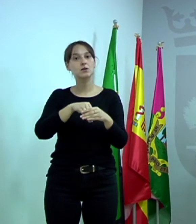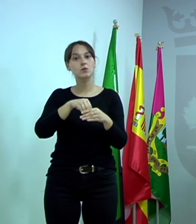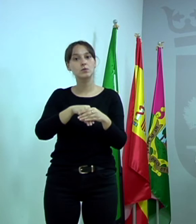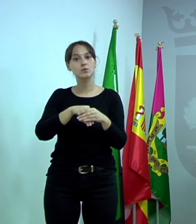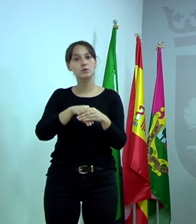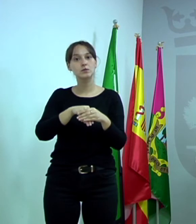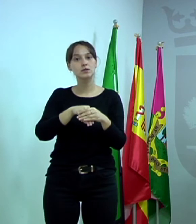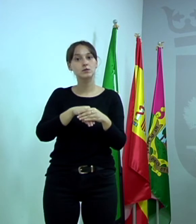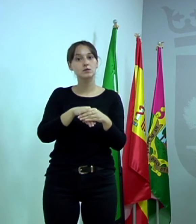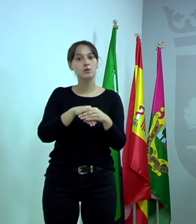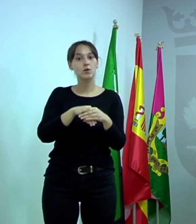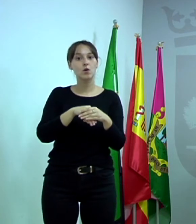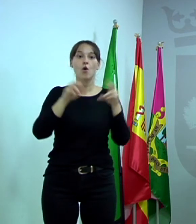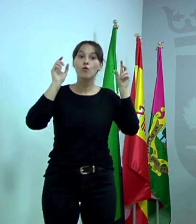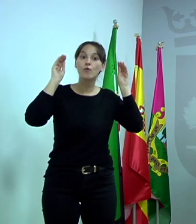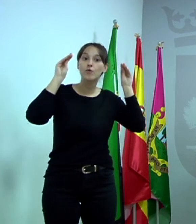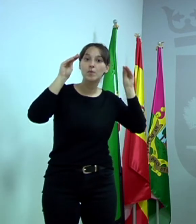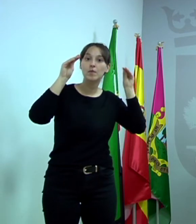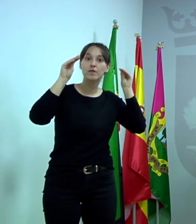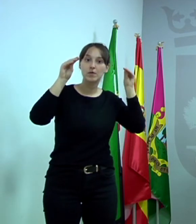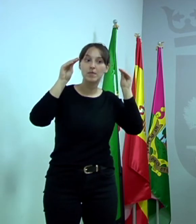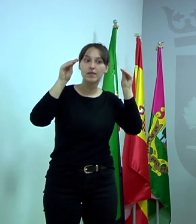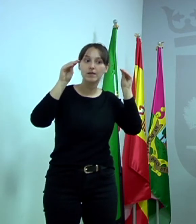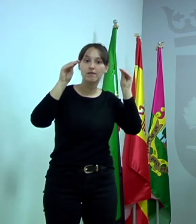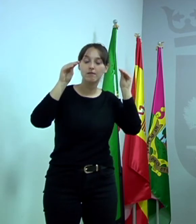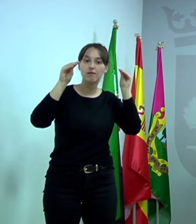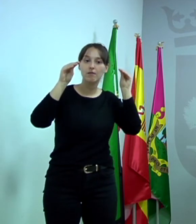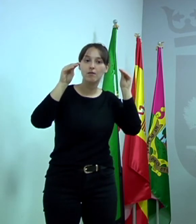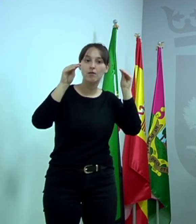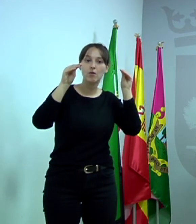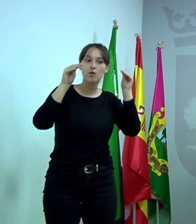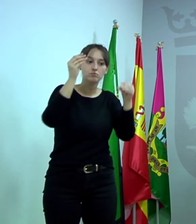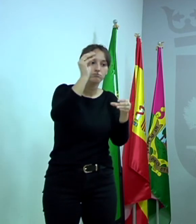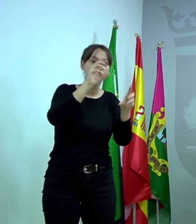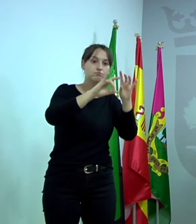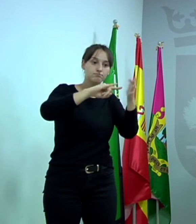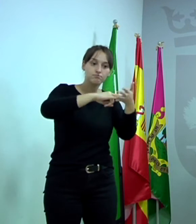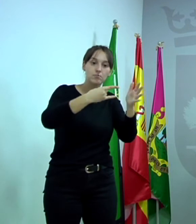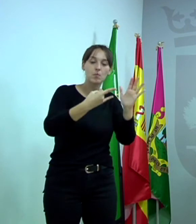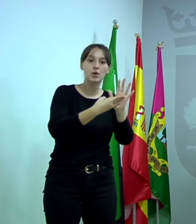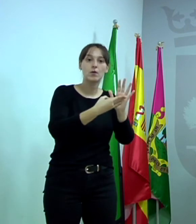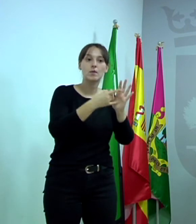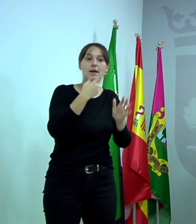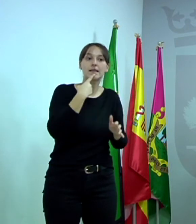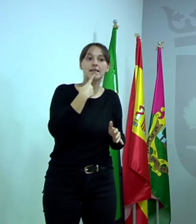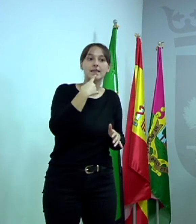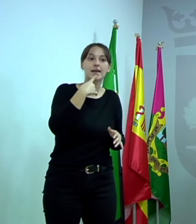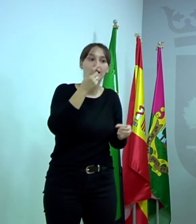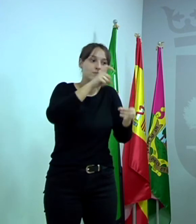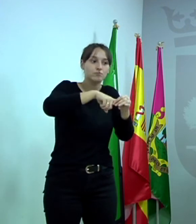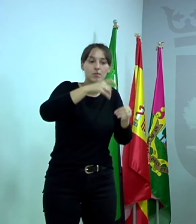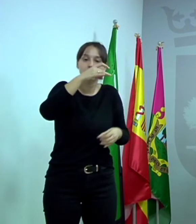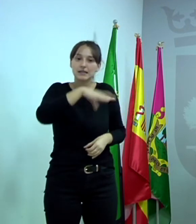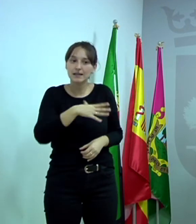tanto a quién van dirigidas estas formaciones como los días de formación y cómo y cuándo pueden